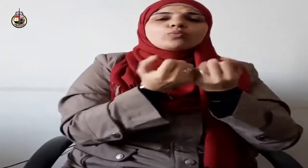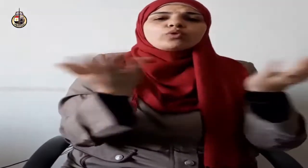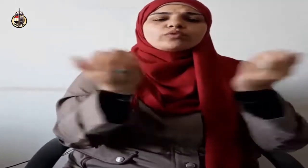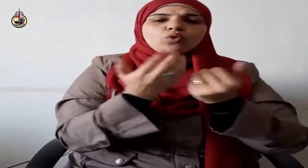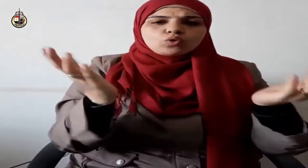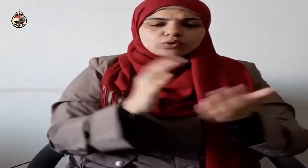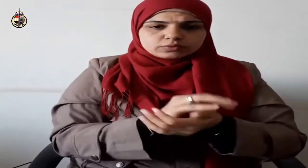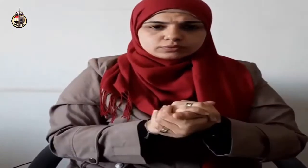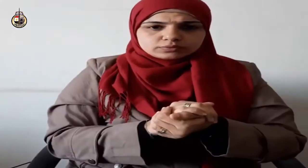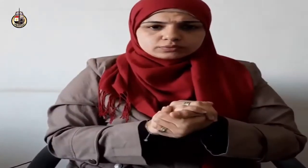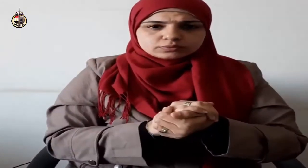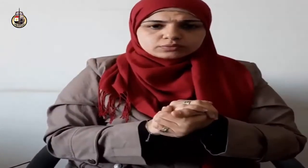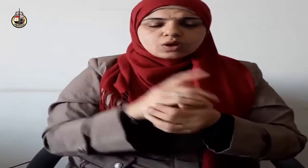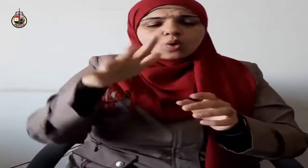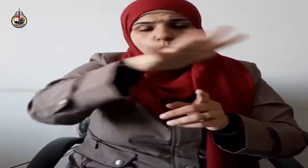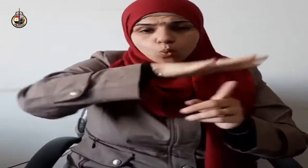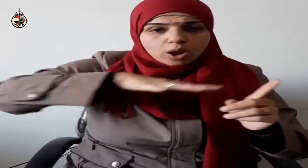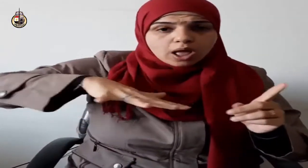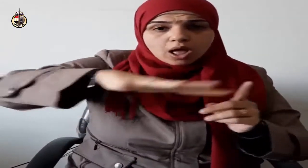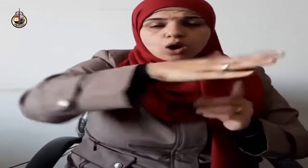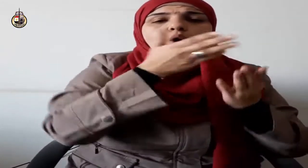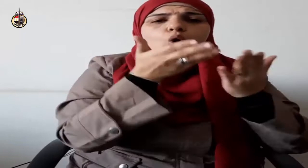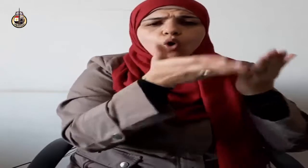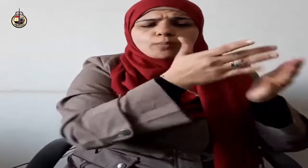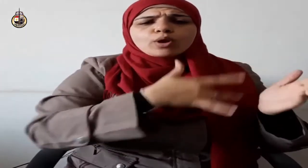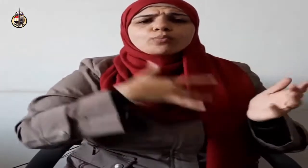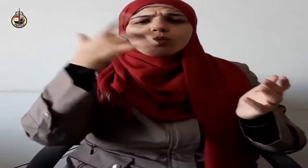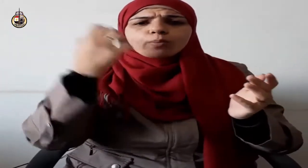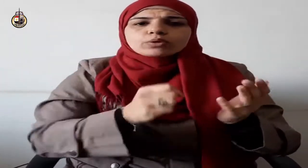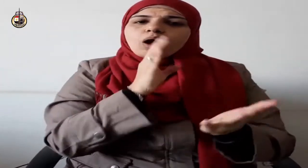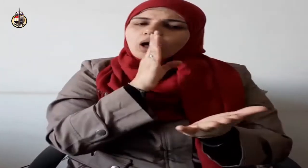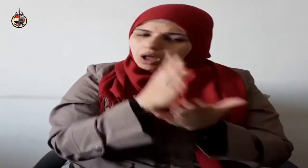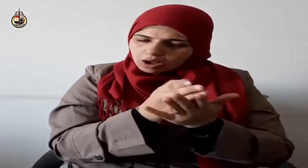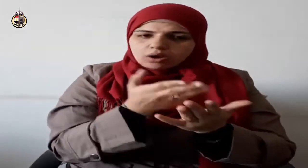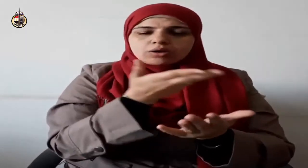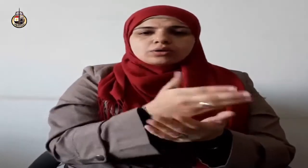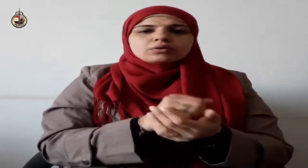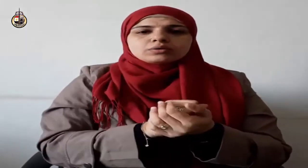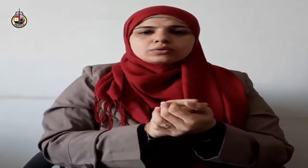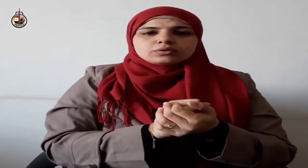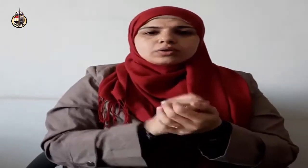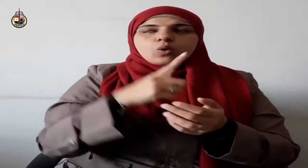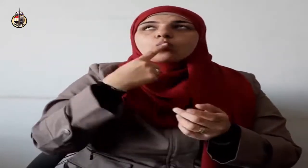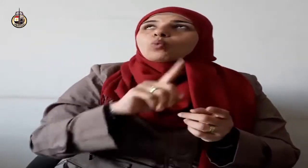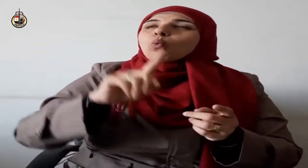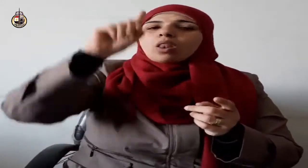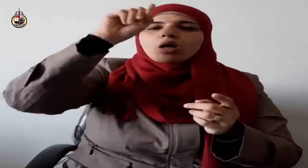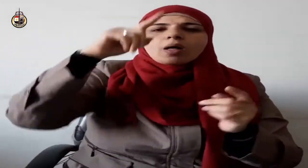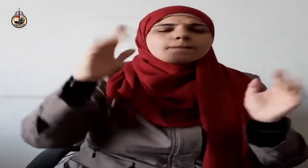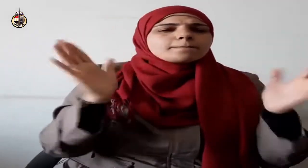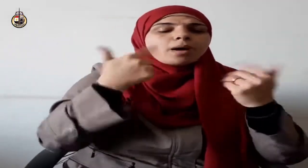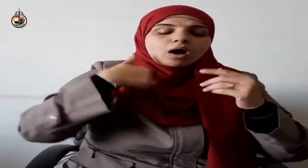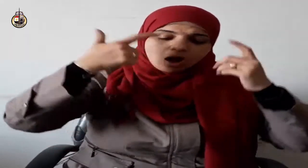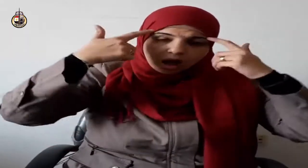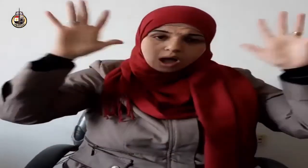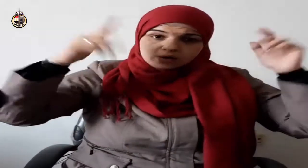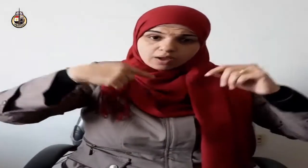والبعث والحساب فأنا مؤمن وإن كنت تسألني عن قول الله عز وجل